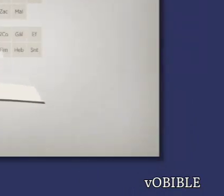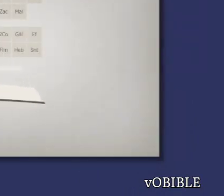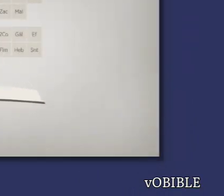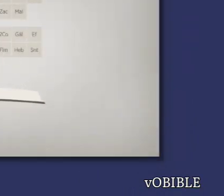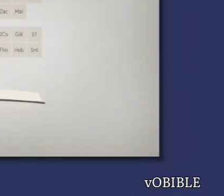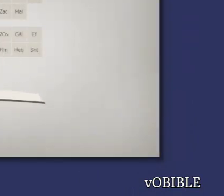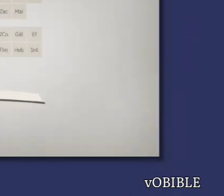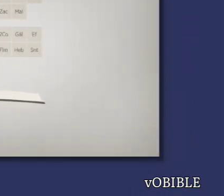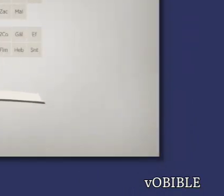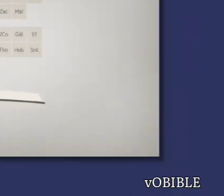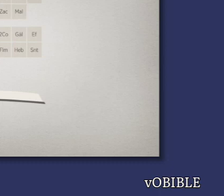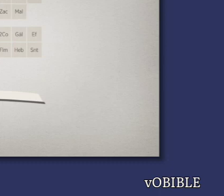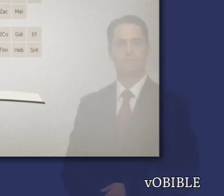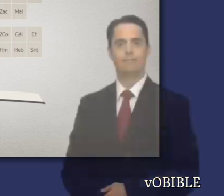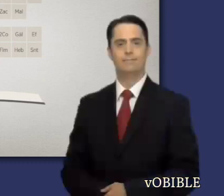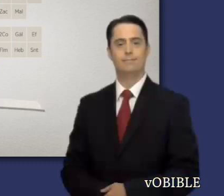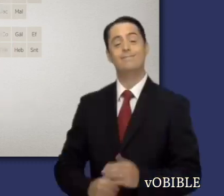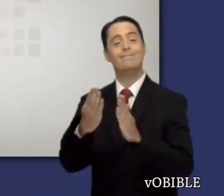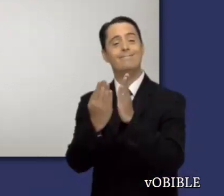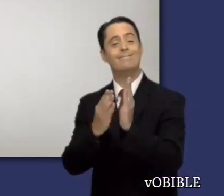Información sobre el libro de Daniel